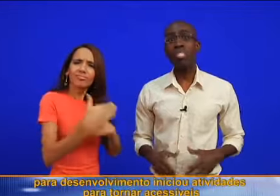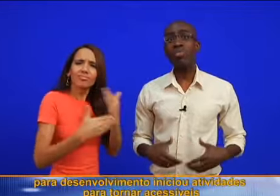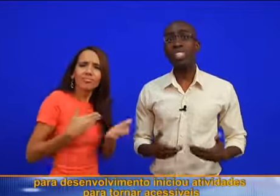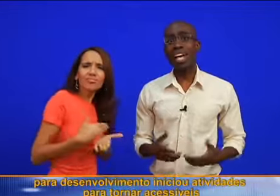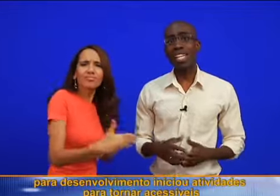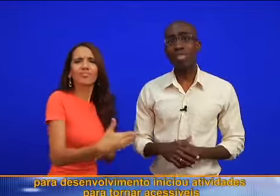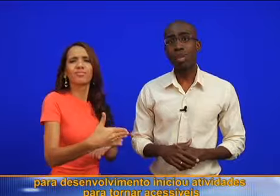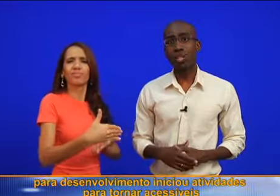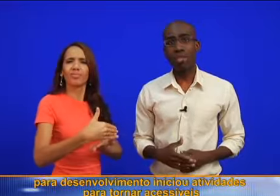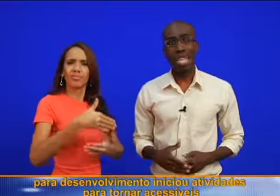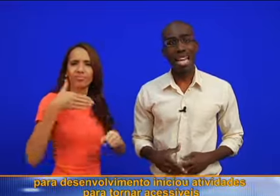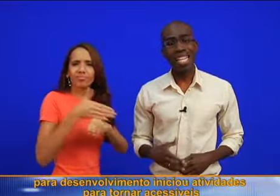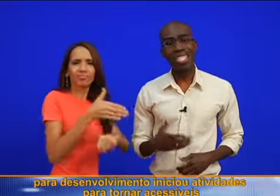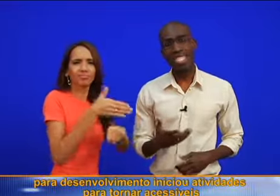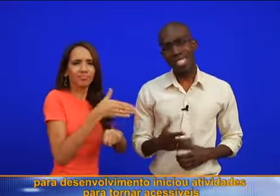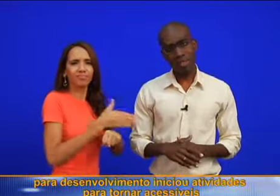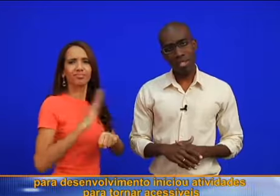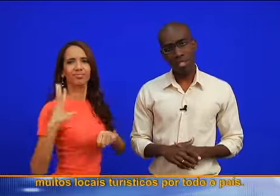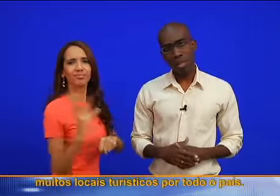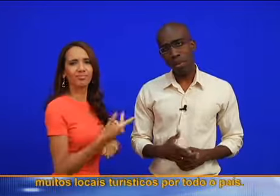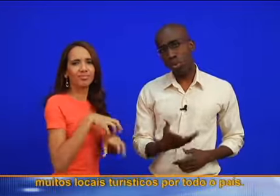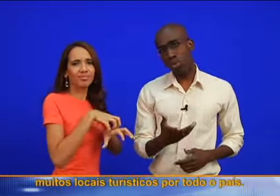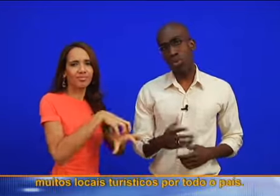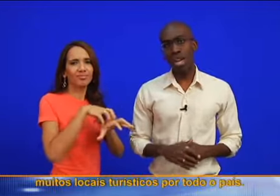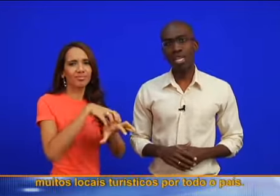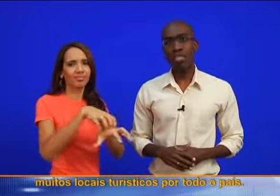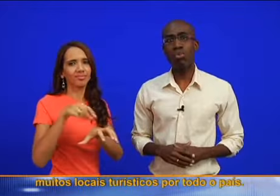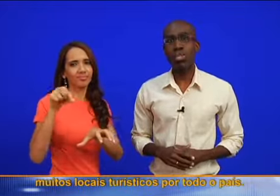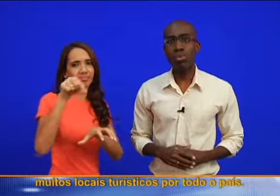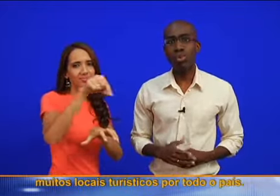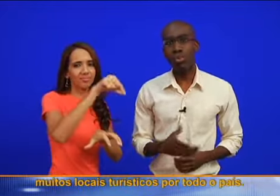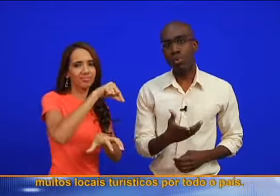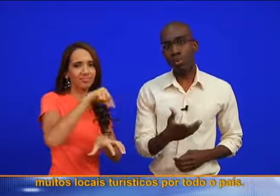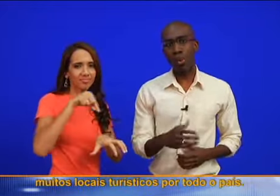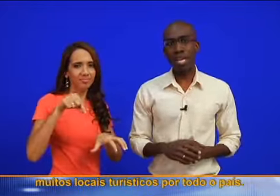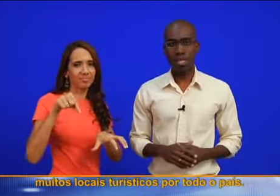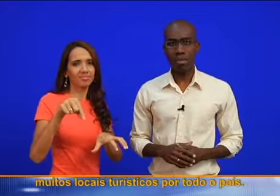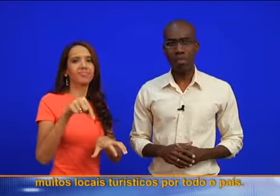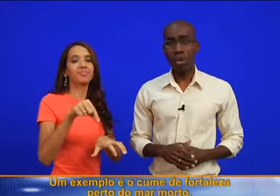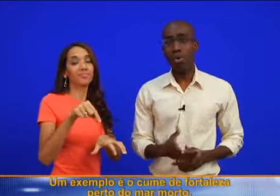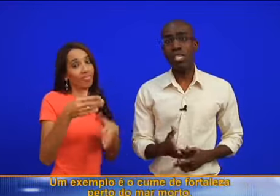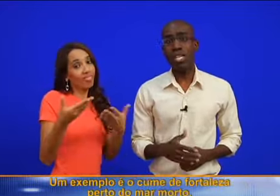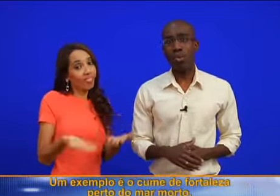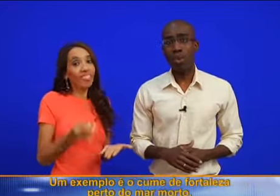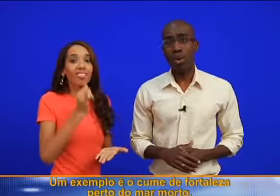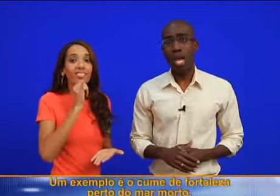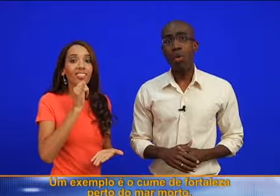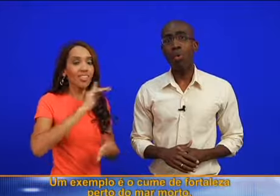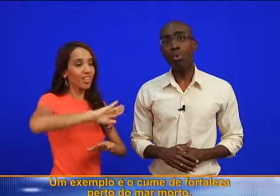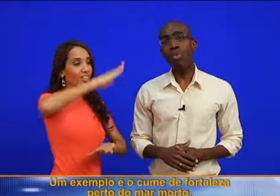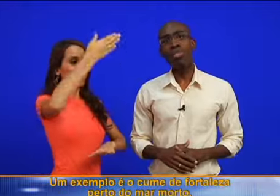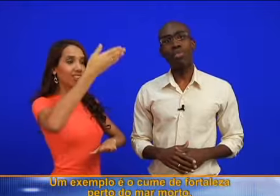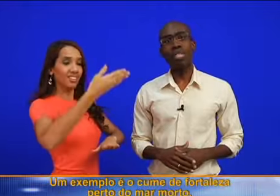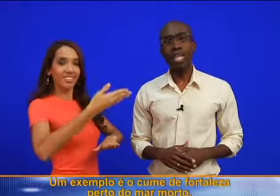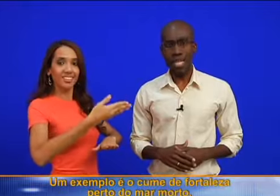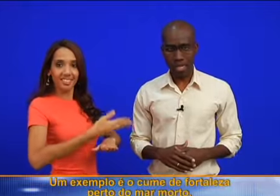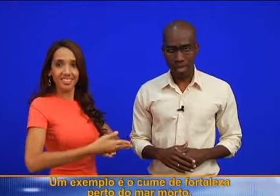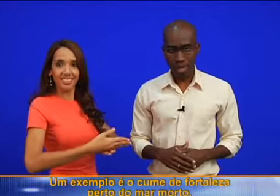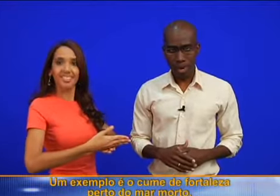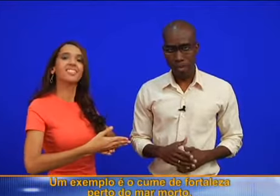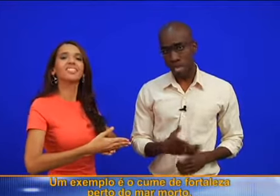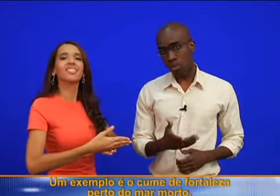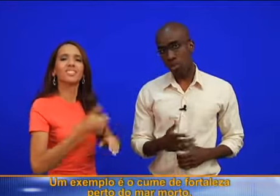iniciou atividades para tornar acessíveis muitos locais de turismo por todo o país. Um exemplo é o Cume de